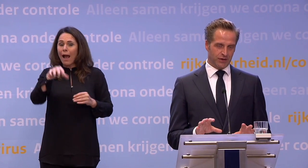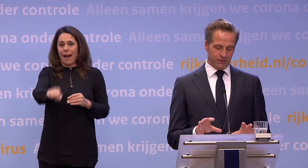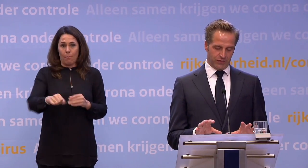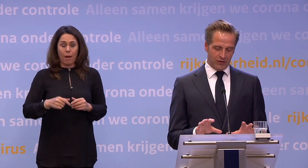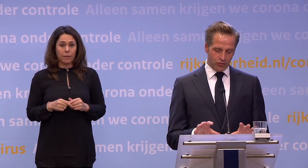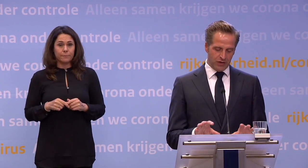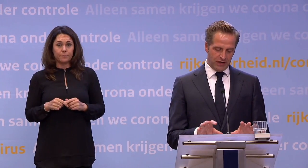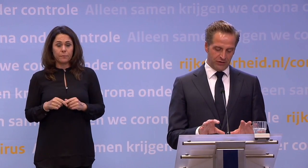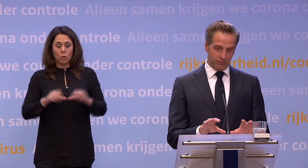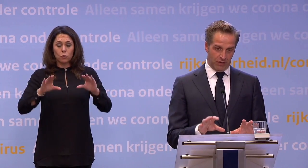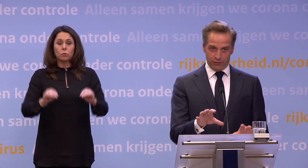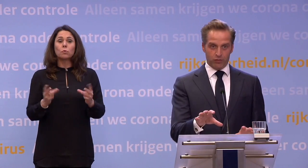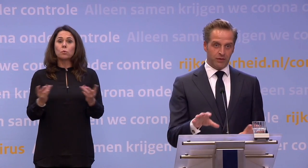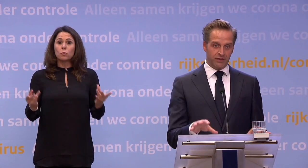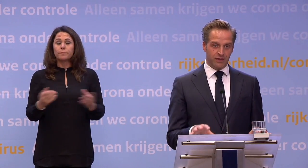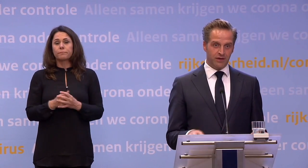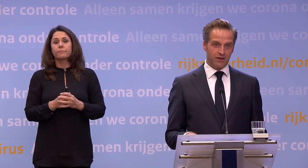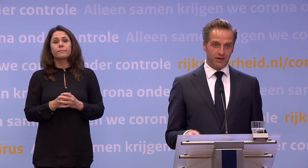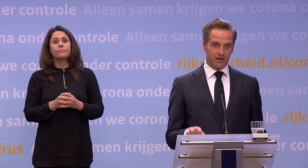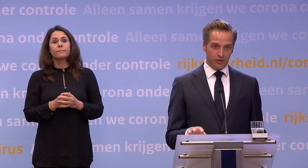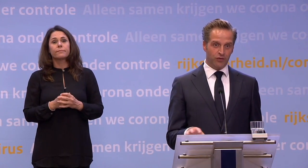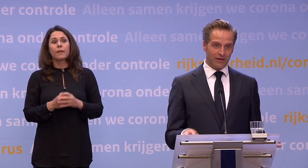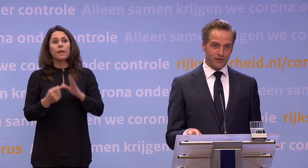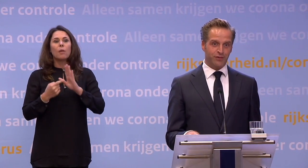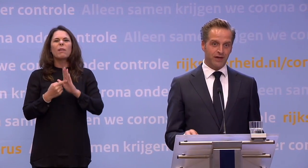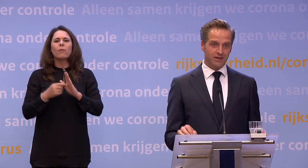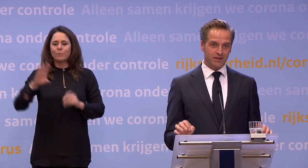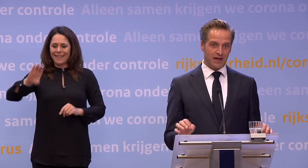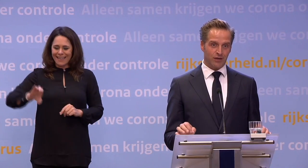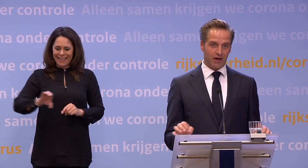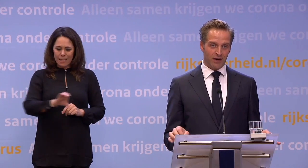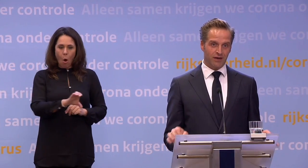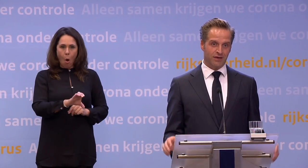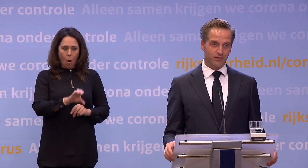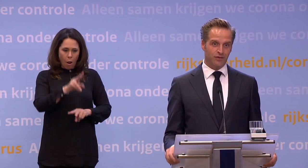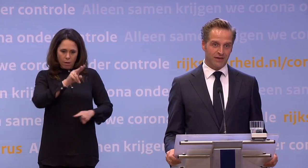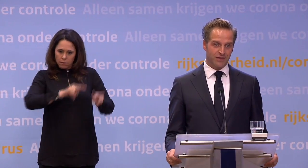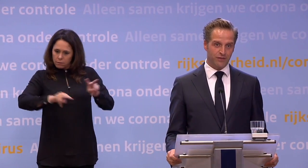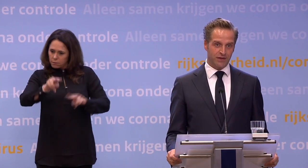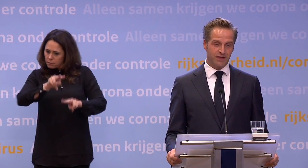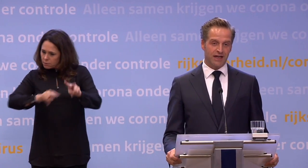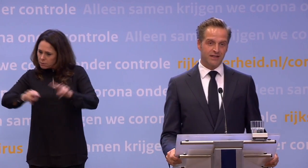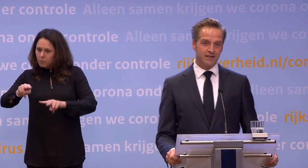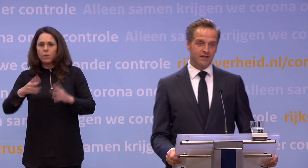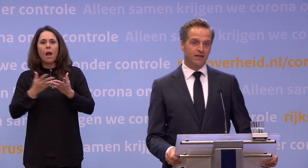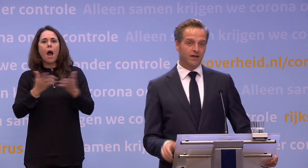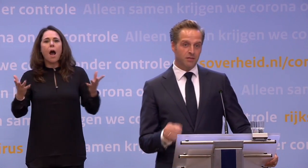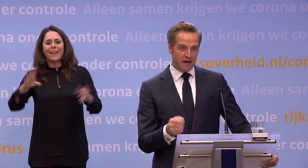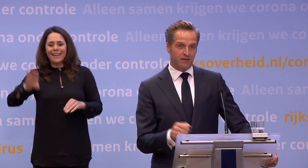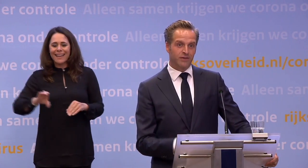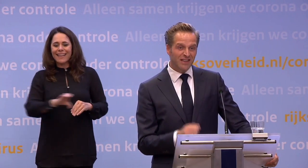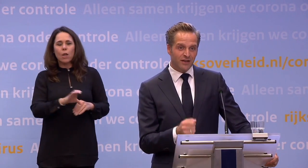we gaan doen, bijvoorbeeld met die rioolwater-surveillance... ...is eigenlijk bij alle rioolwaterzuiverinstallaties